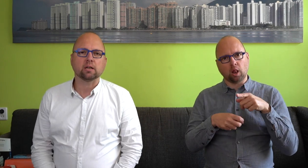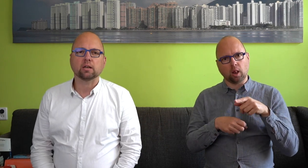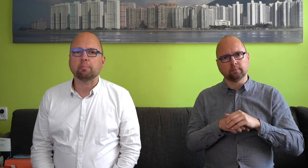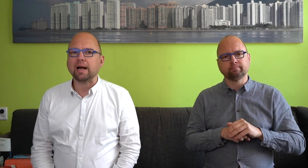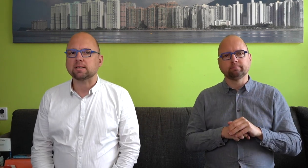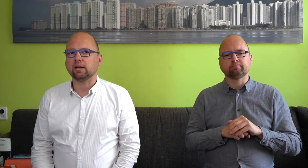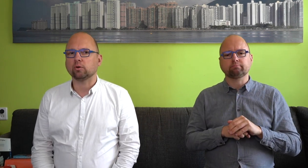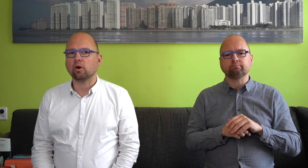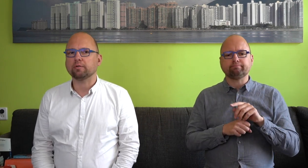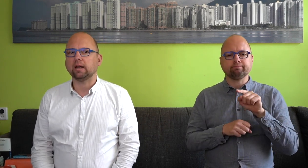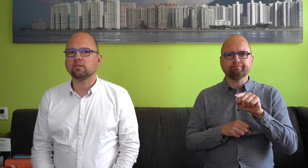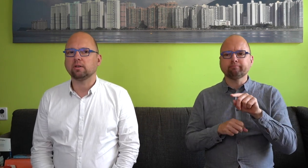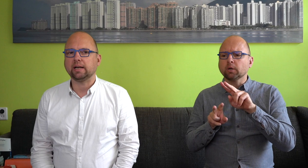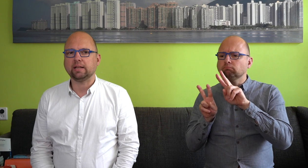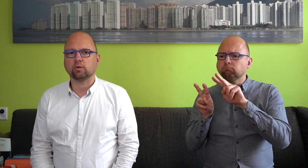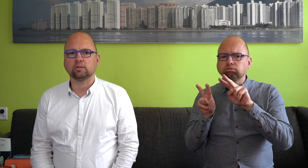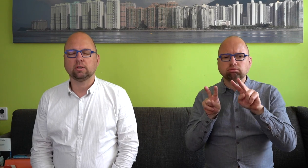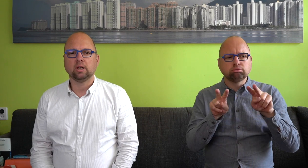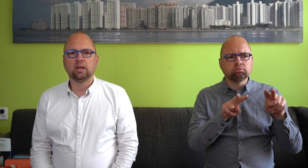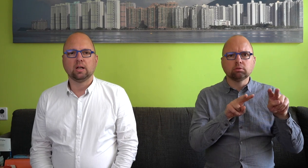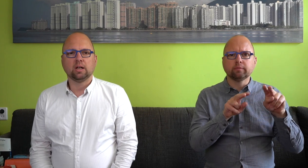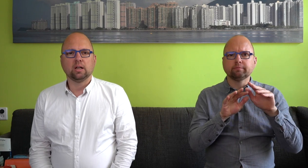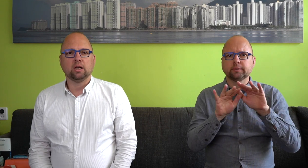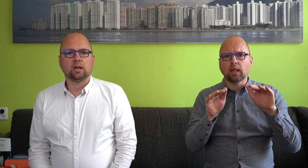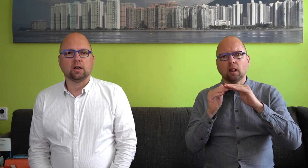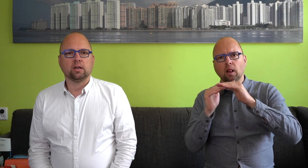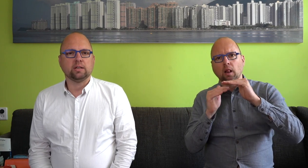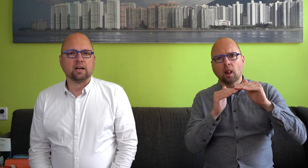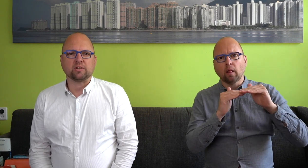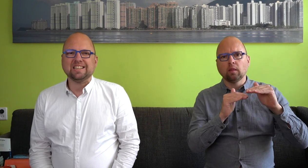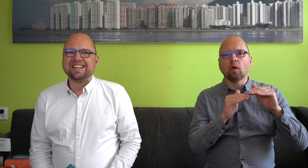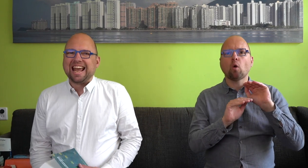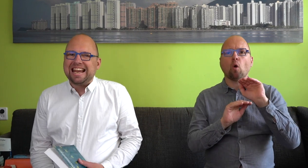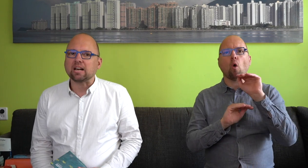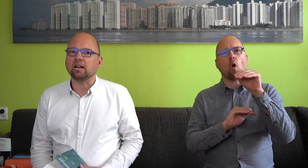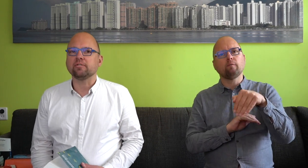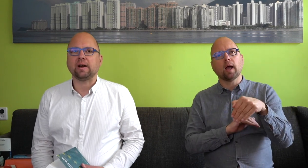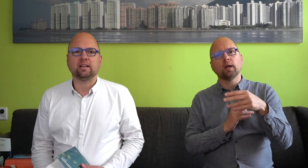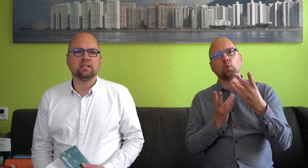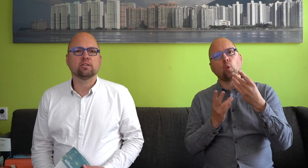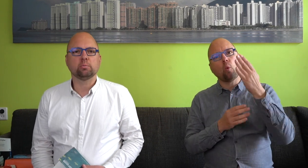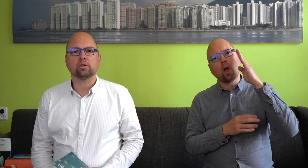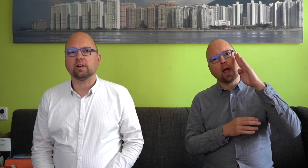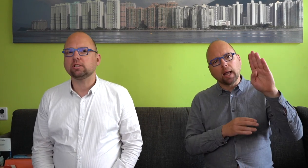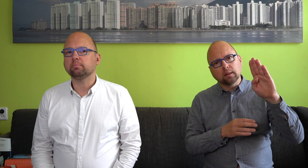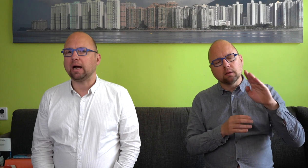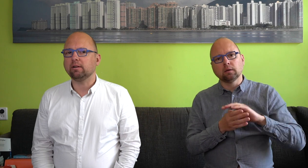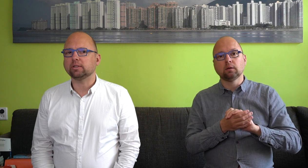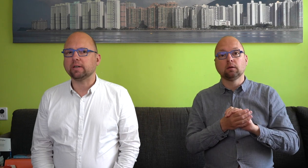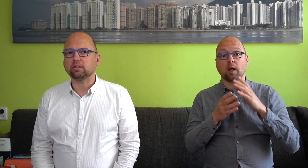gebarentaal door de overheid erkend wordt. Nederland was niet het enige land waar dat niet gebeurd was, maar het was wel